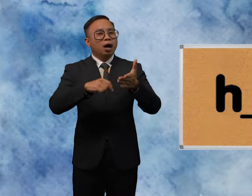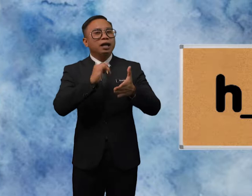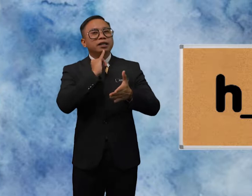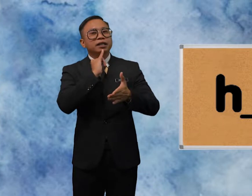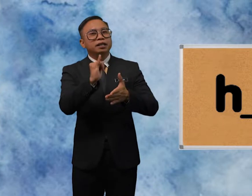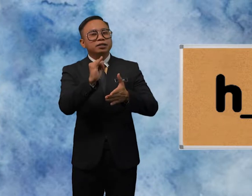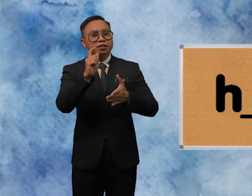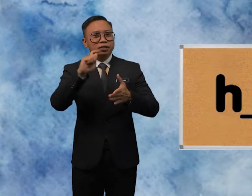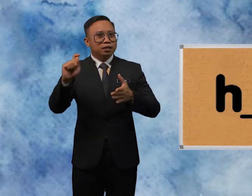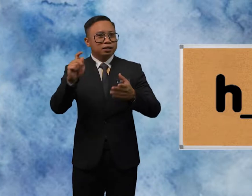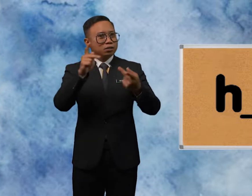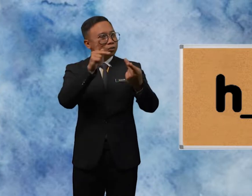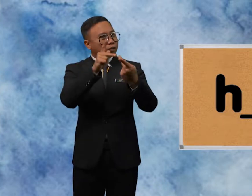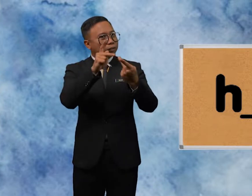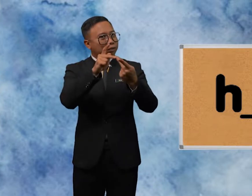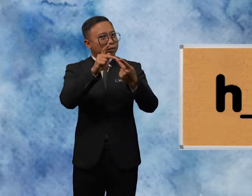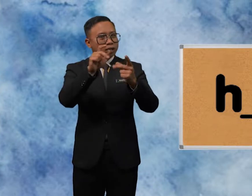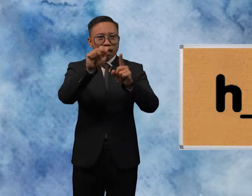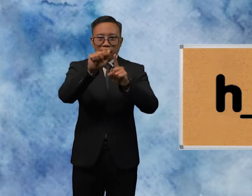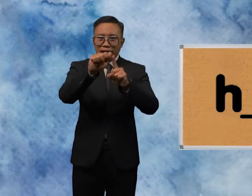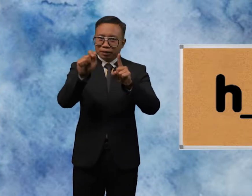what is the suitable letter?